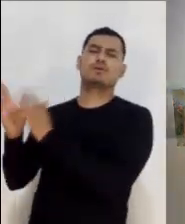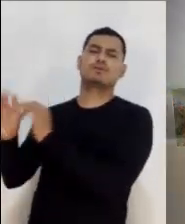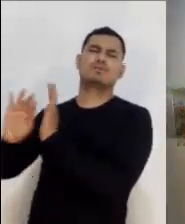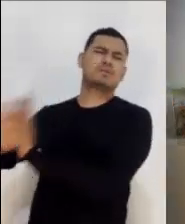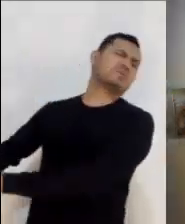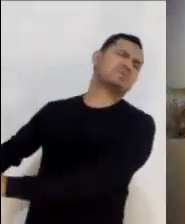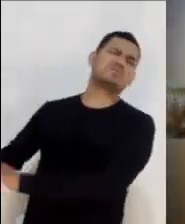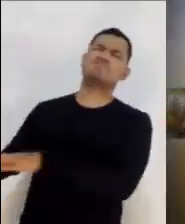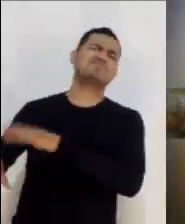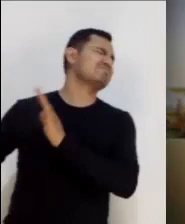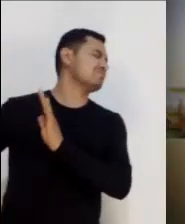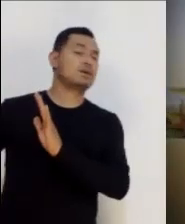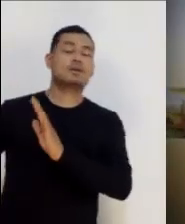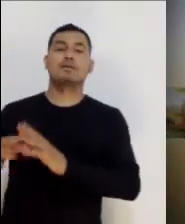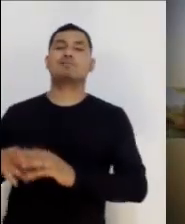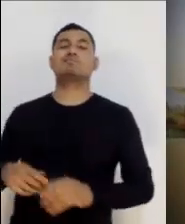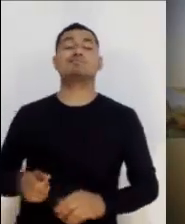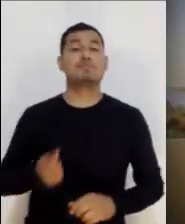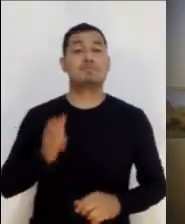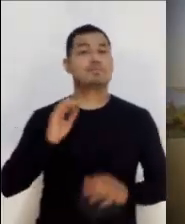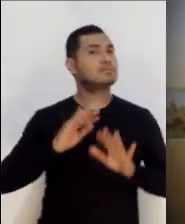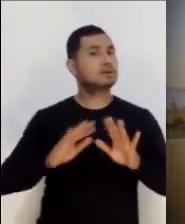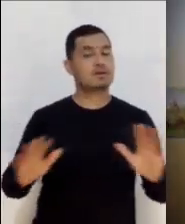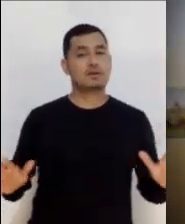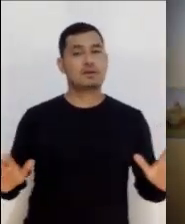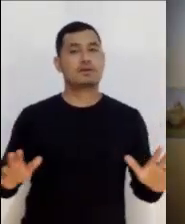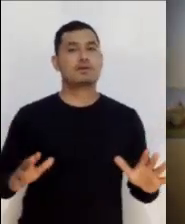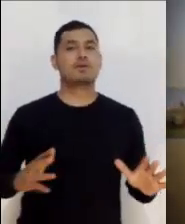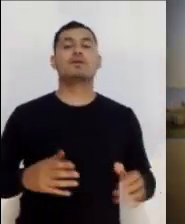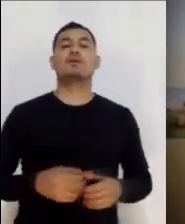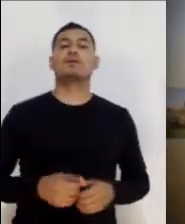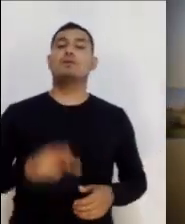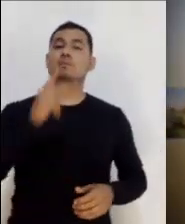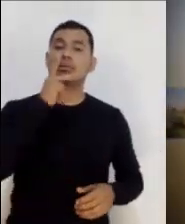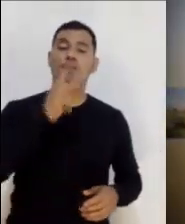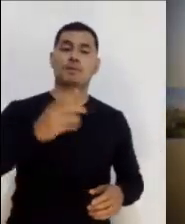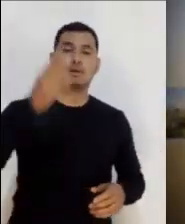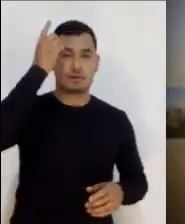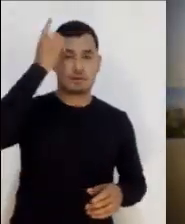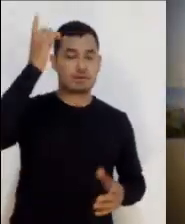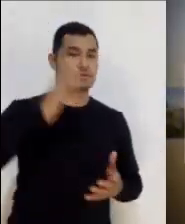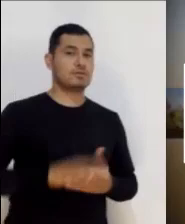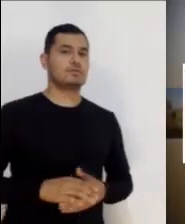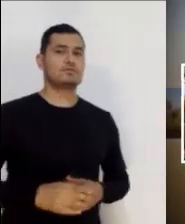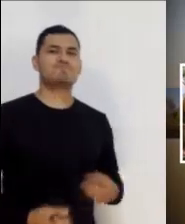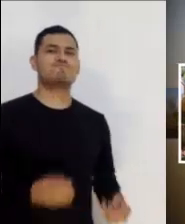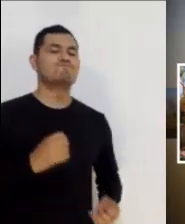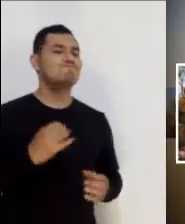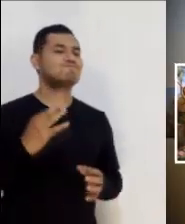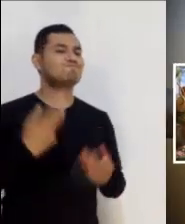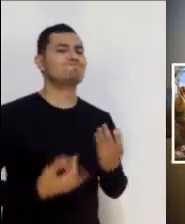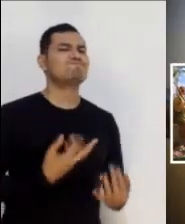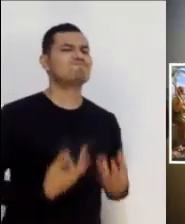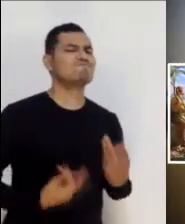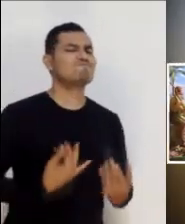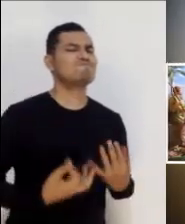Si alguno oye mis palabras y no las pone en práctica, yo no lo voy a condenar, porque no he venido al mundo